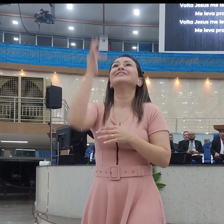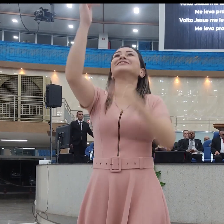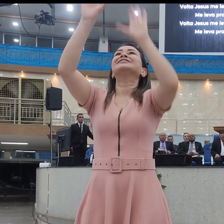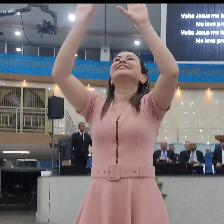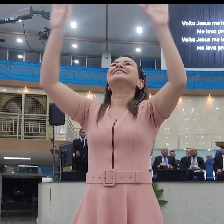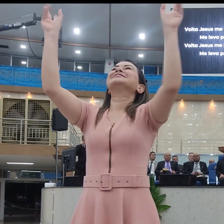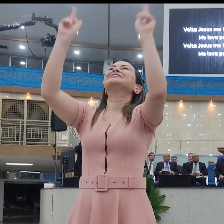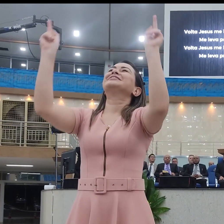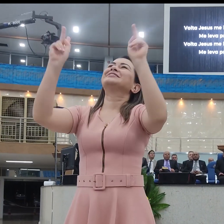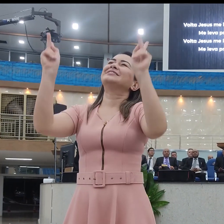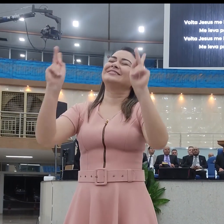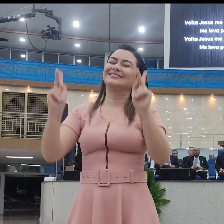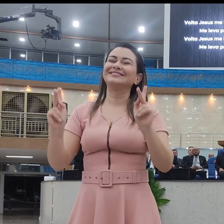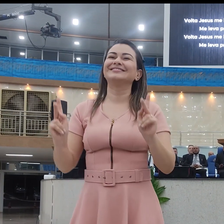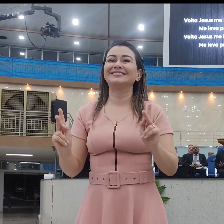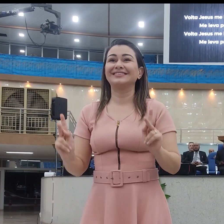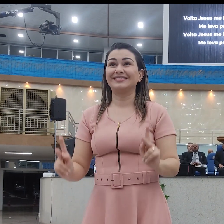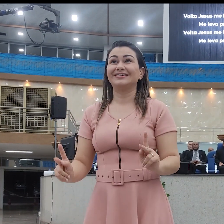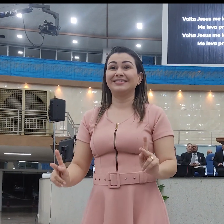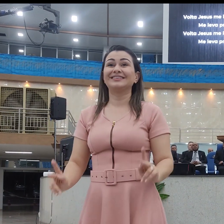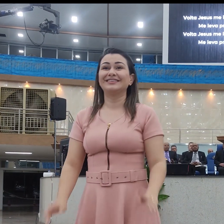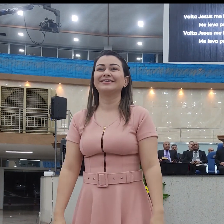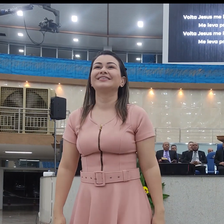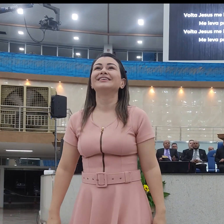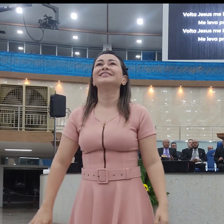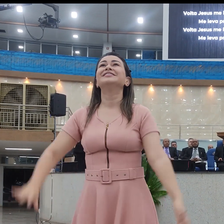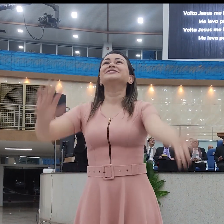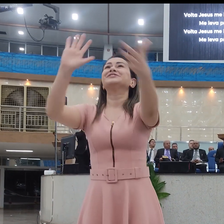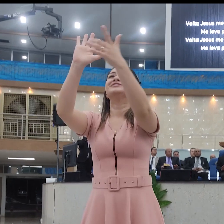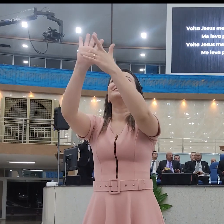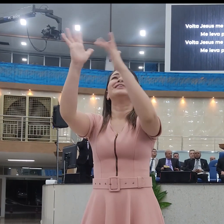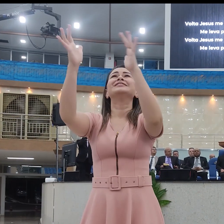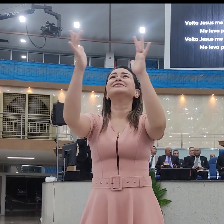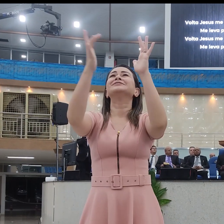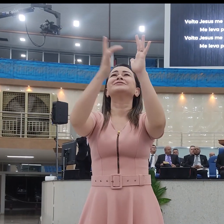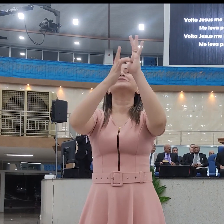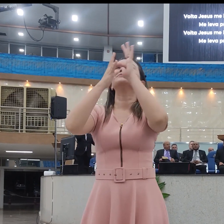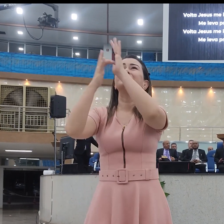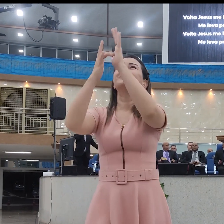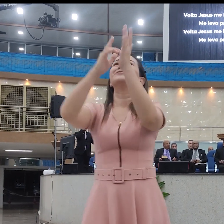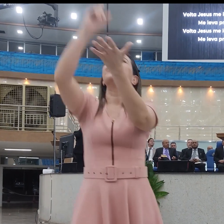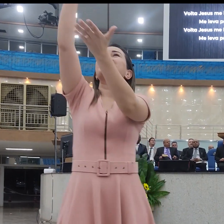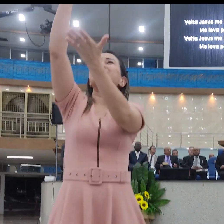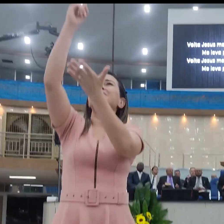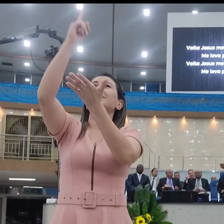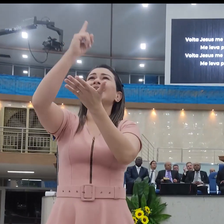Volta Jesus Me leva pra Jerusalém Me leva pra